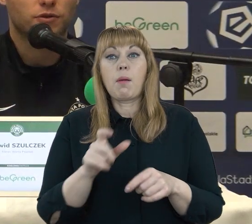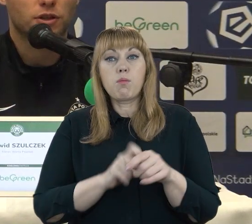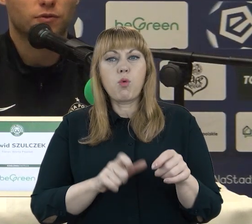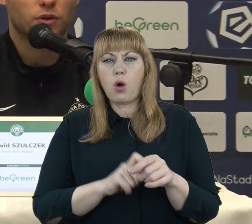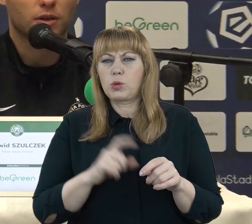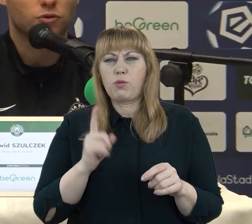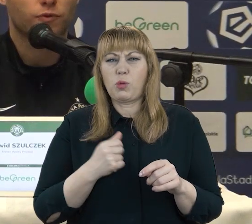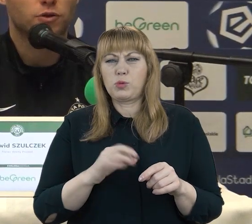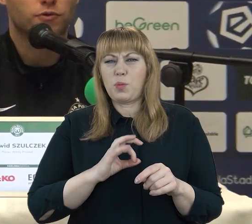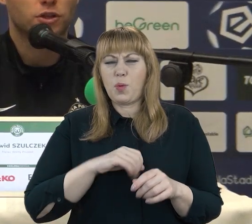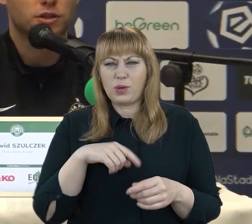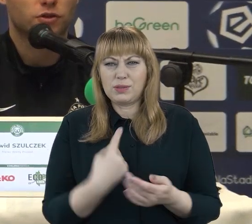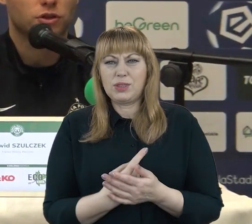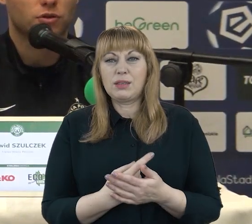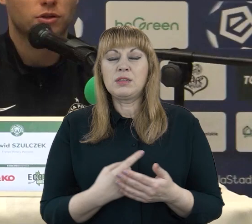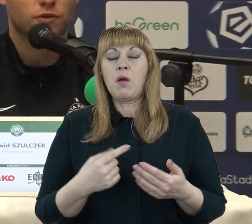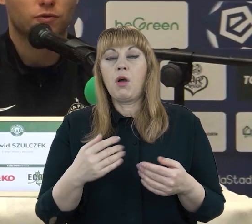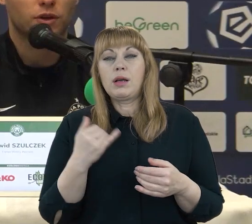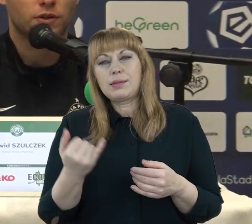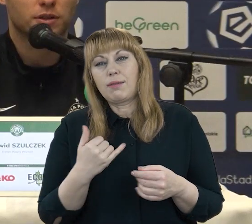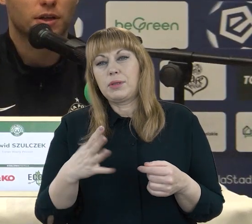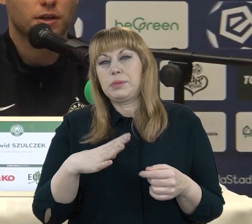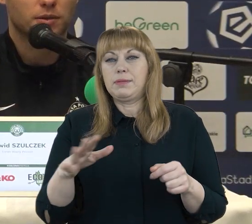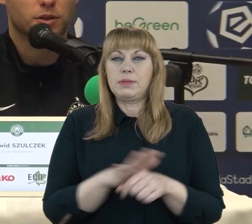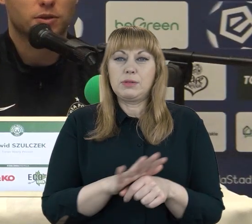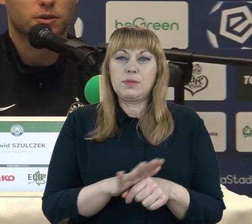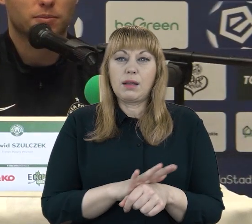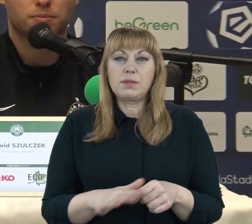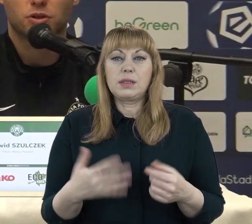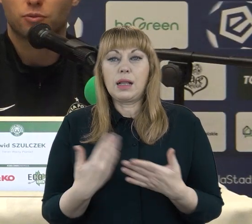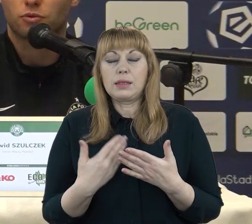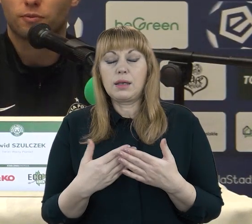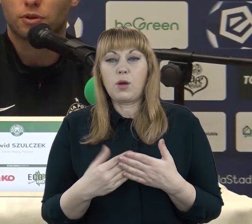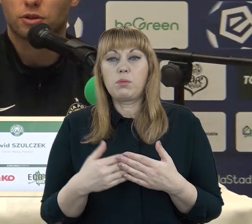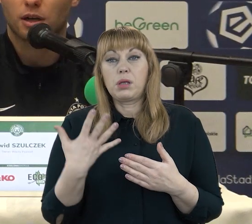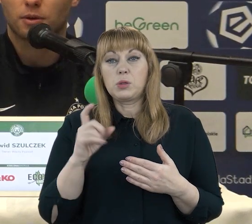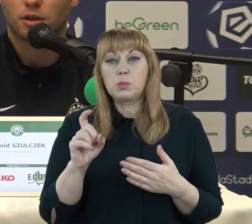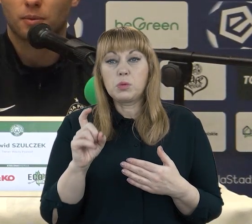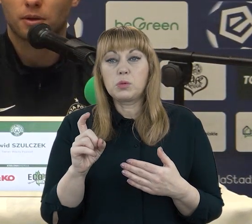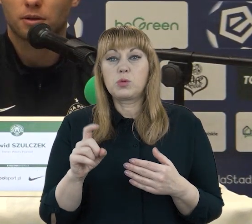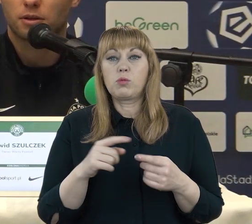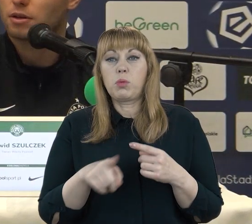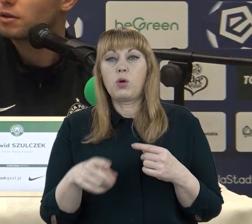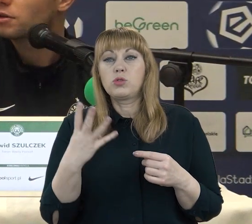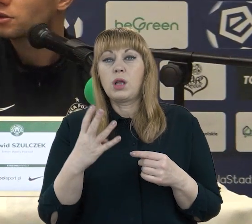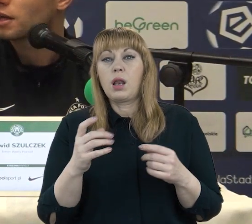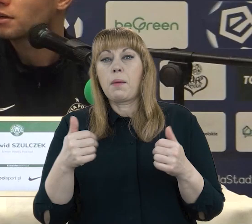zwycięstwo. Tak jak już mówiliśmy wcześniej, zawsze się to kiedyś wyrównuje, więc zamiast pięciu punktów po tych czterech meczach mamy cztery.